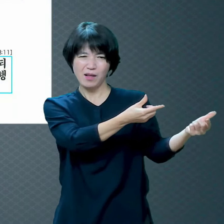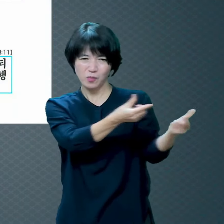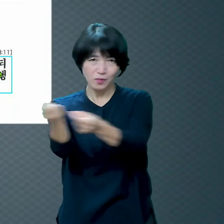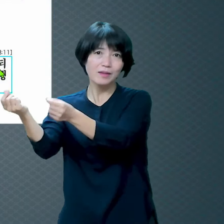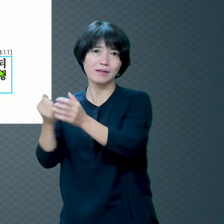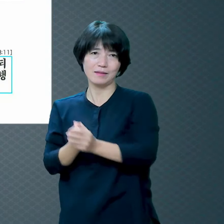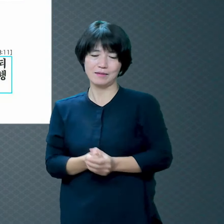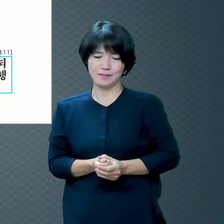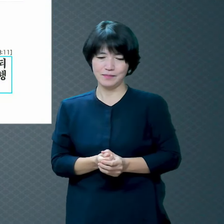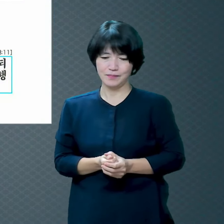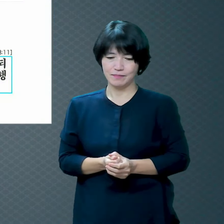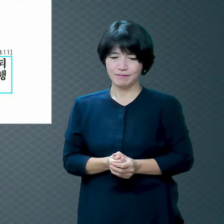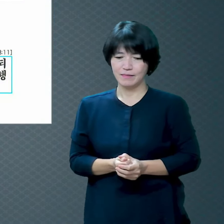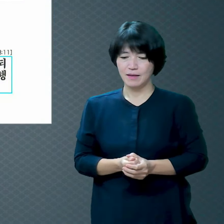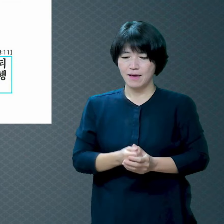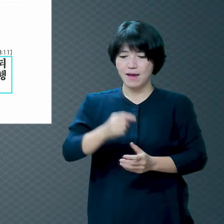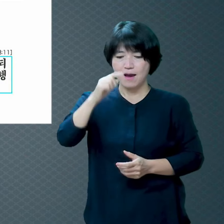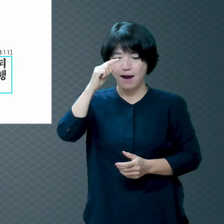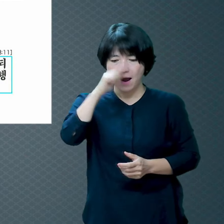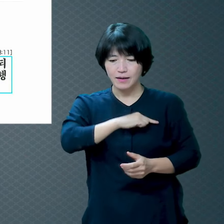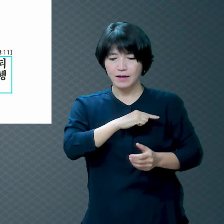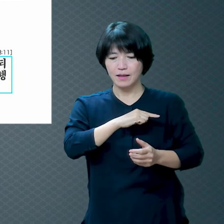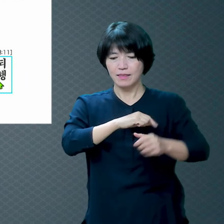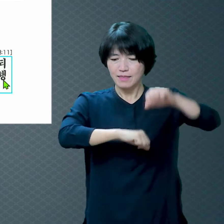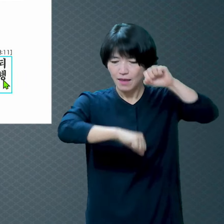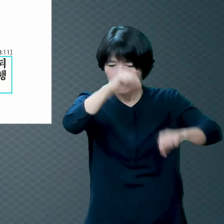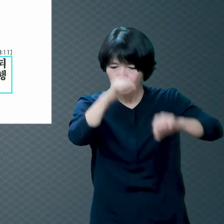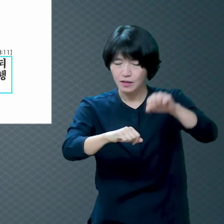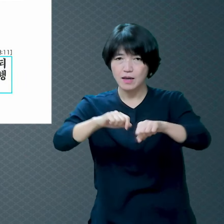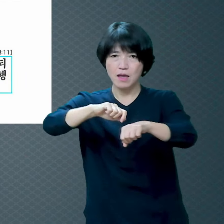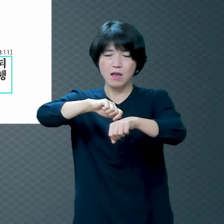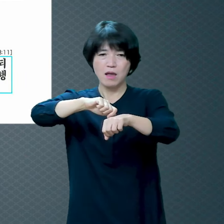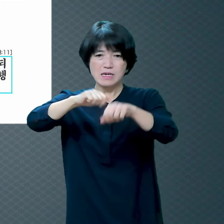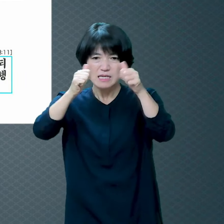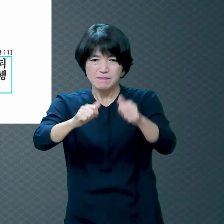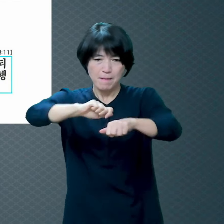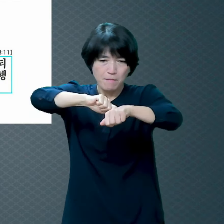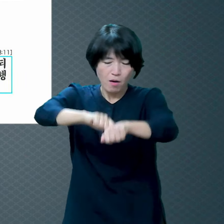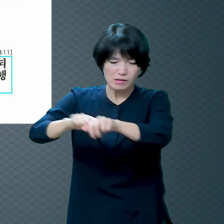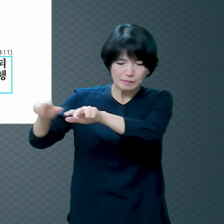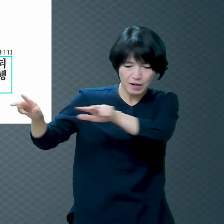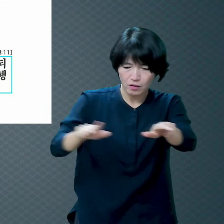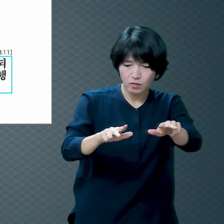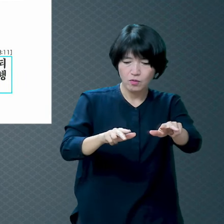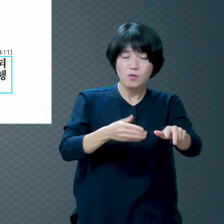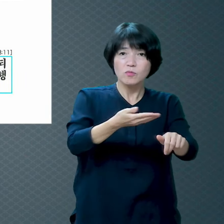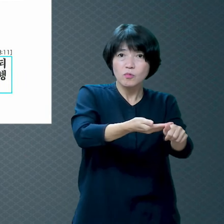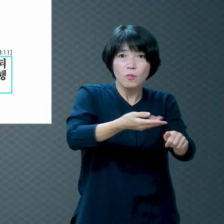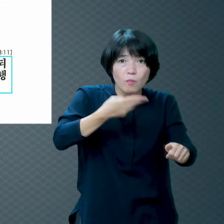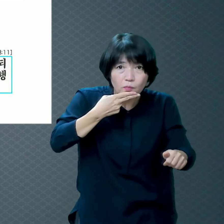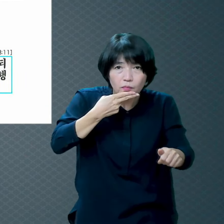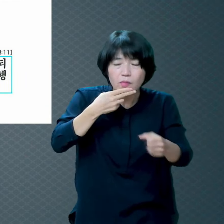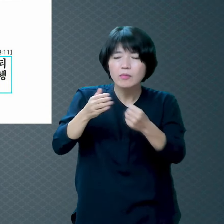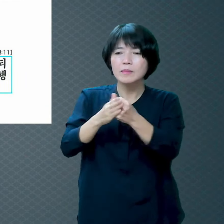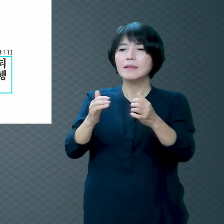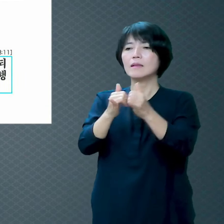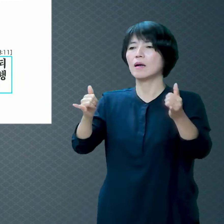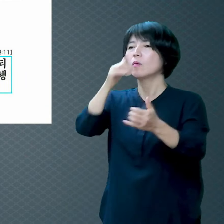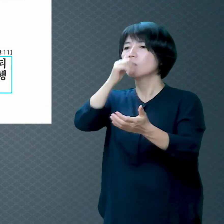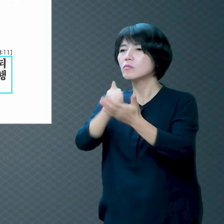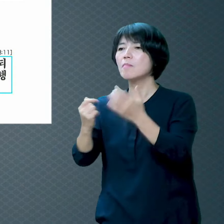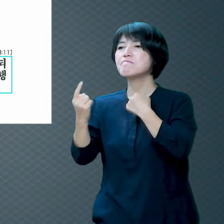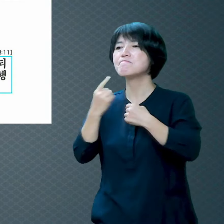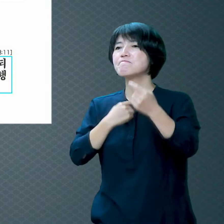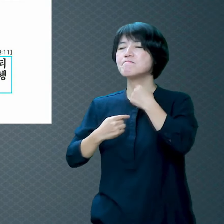증벌이 속히 실행되지 않으므로 인생들이 악을 행하기에 마음이 담대하도다 하나님이